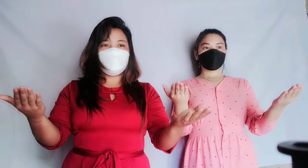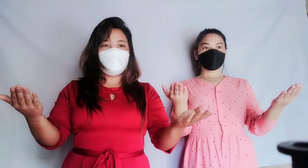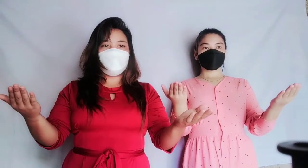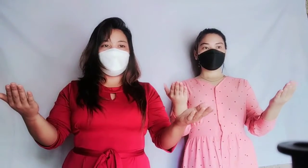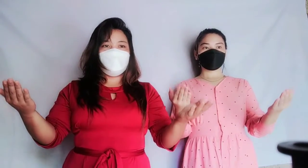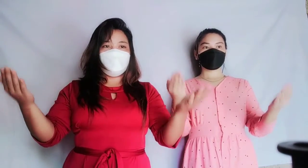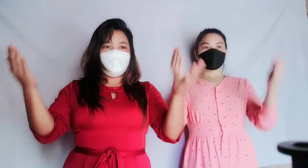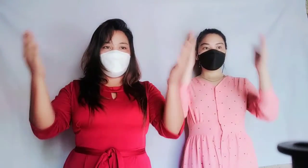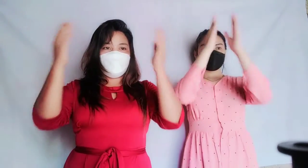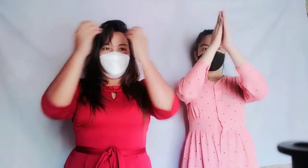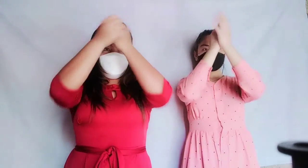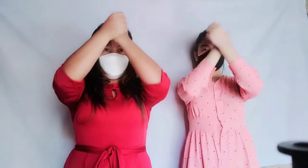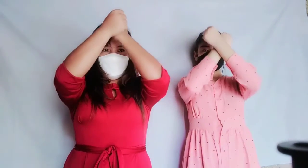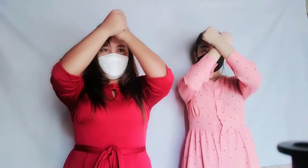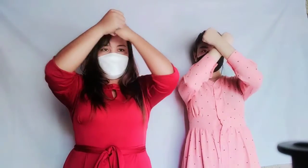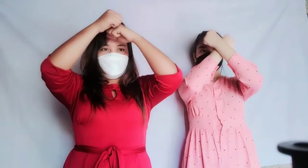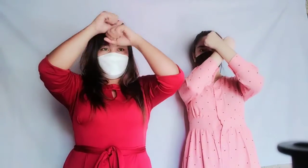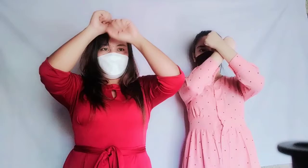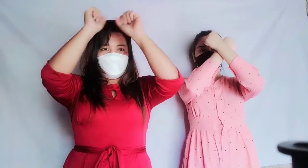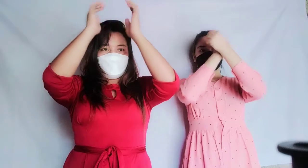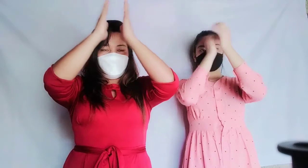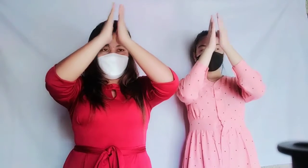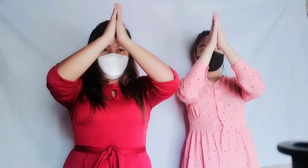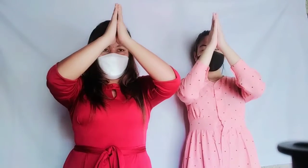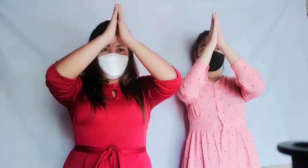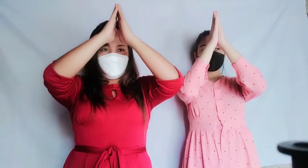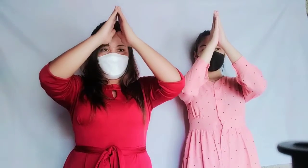Katarungan Kapanalan